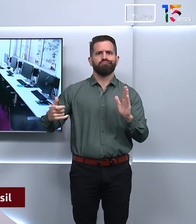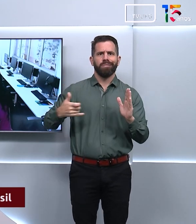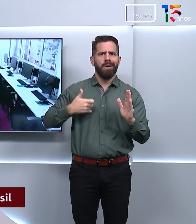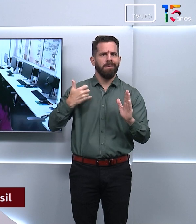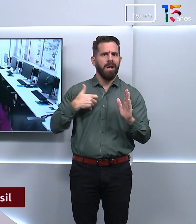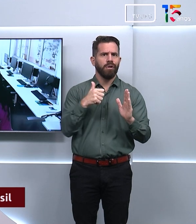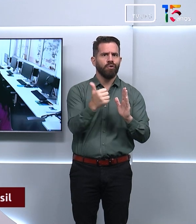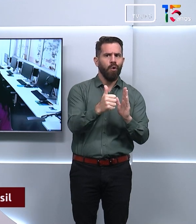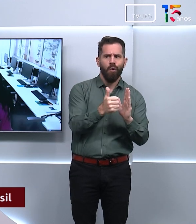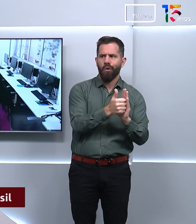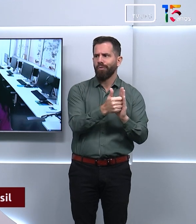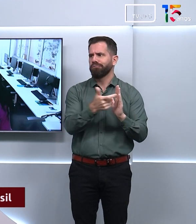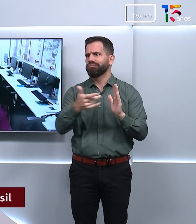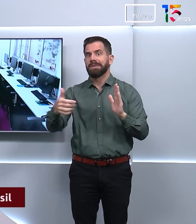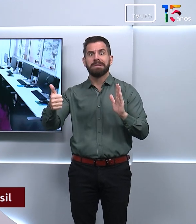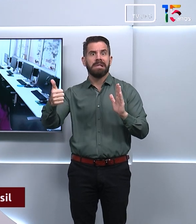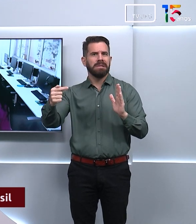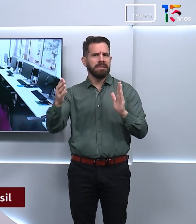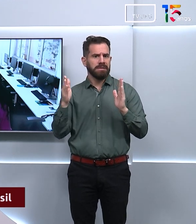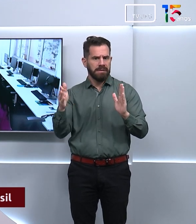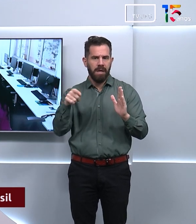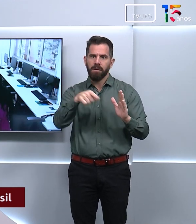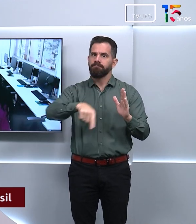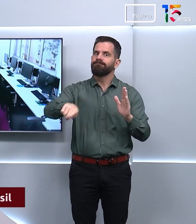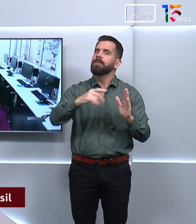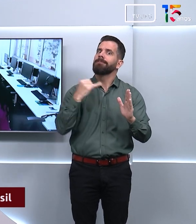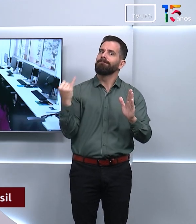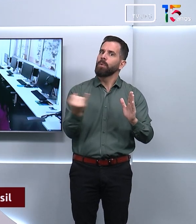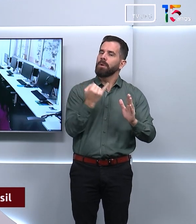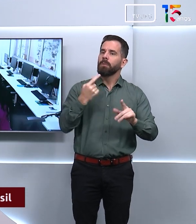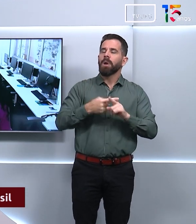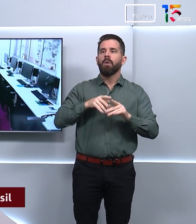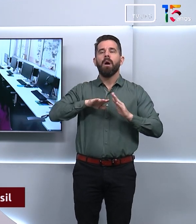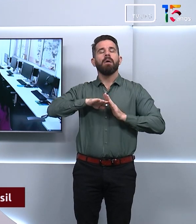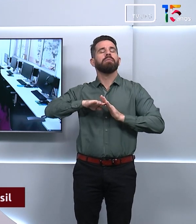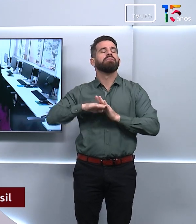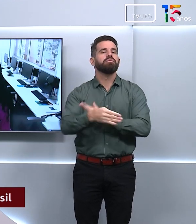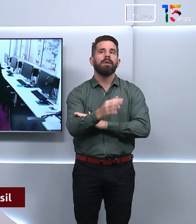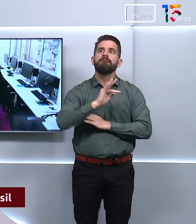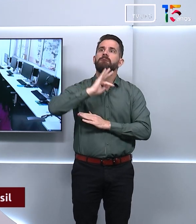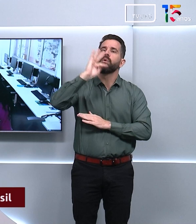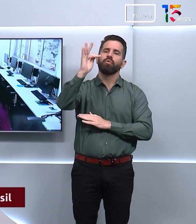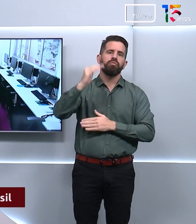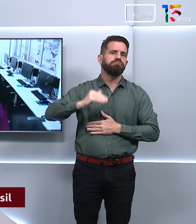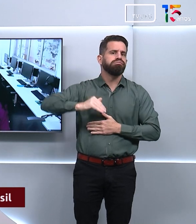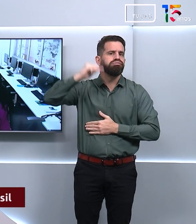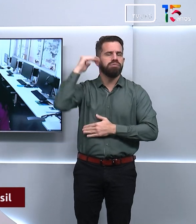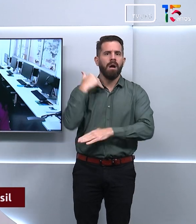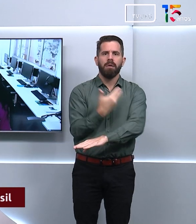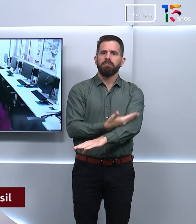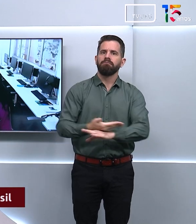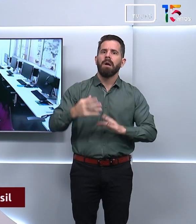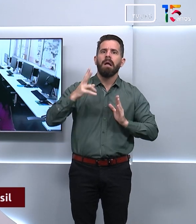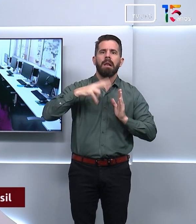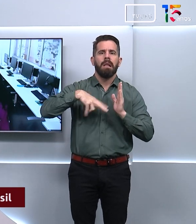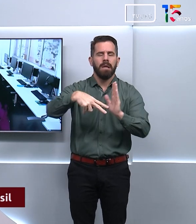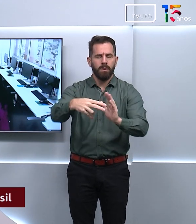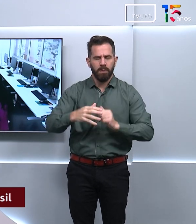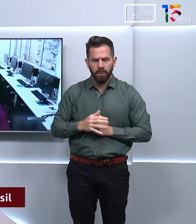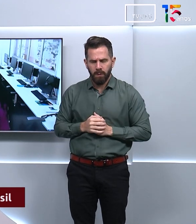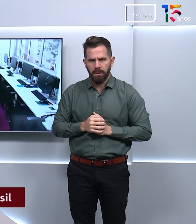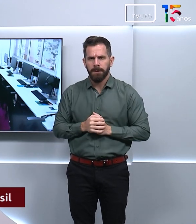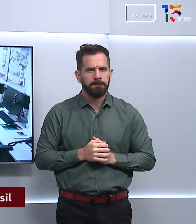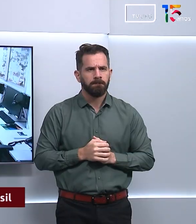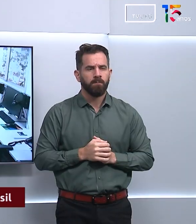para a formação do hábito de ler. Explica para a gente. Então, Camila, um dos motivos para a queda no número de